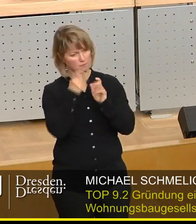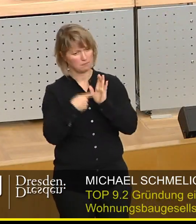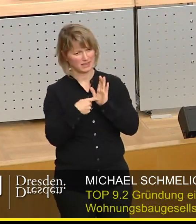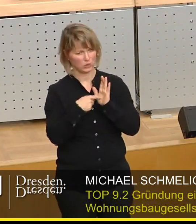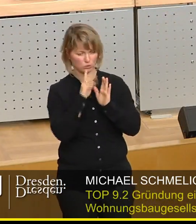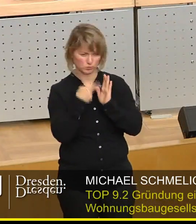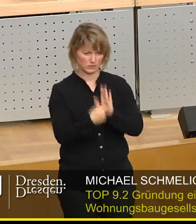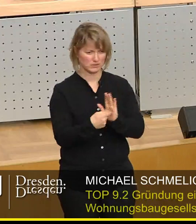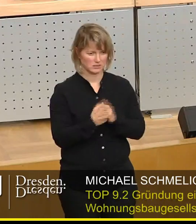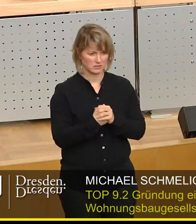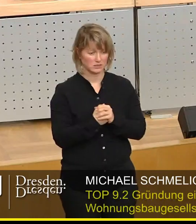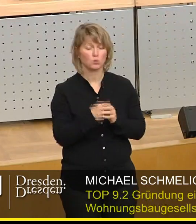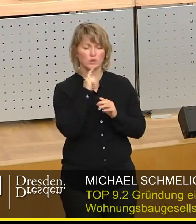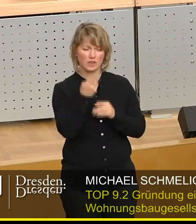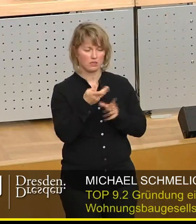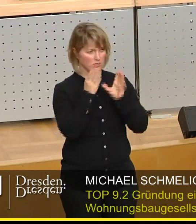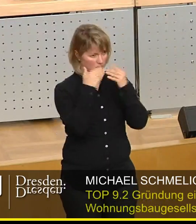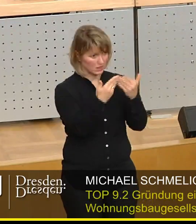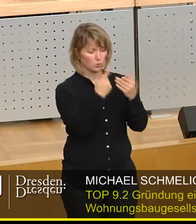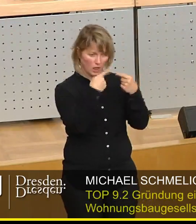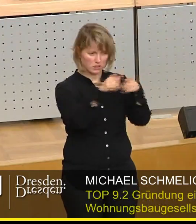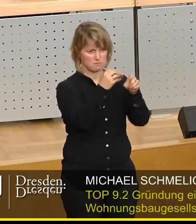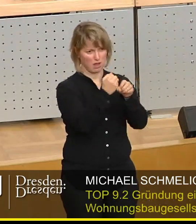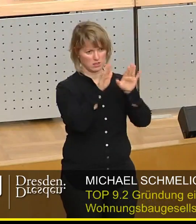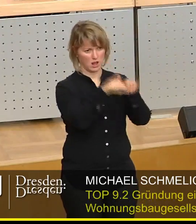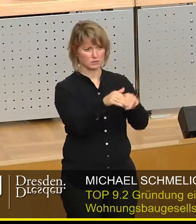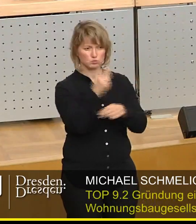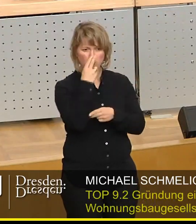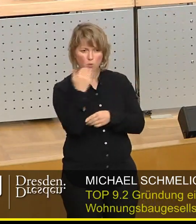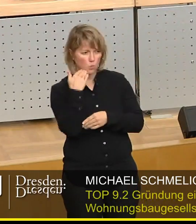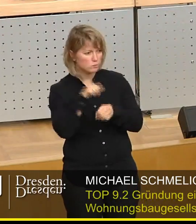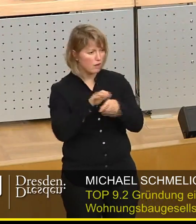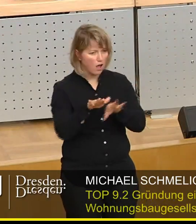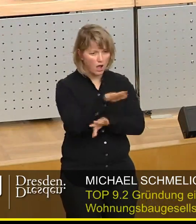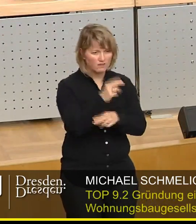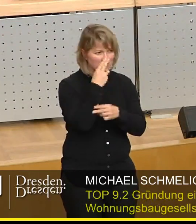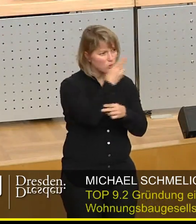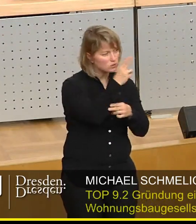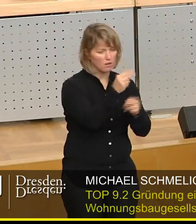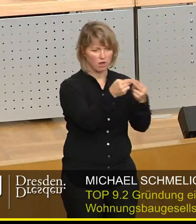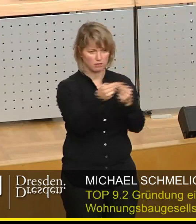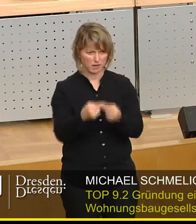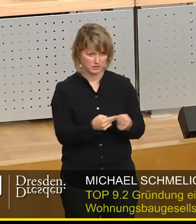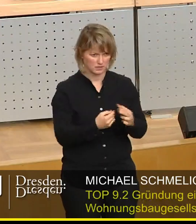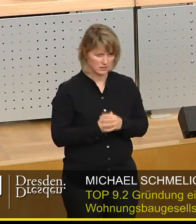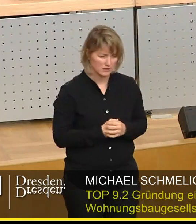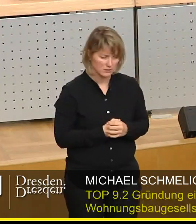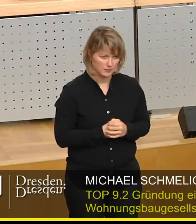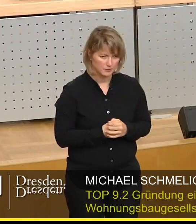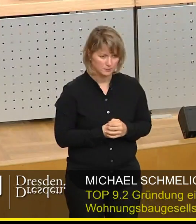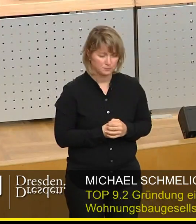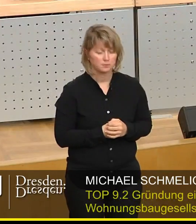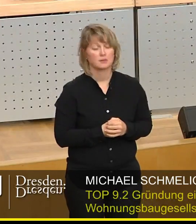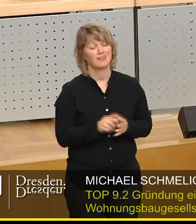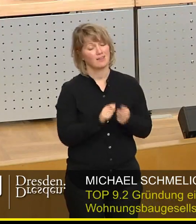Wohnungsbaugesellschaft auch machen zu lassen und sich am Wohnungsmarkt zu orientieren. Und ich möchte nicht, und das ist einer der Gründe